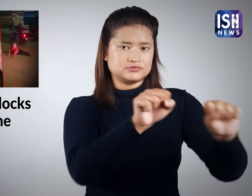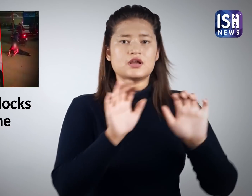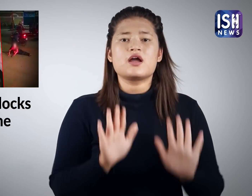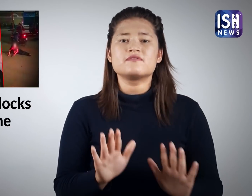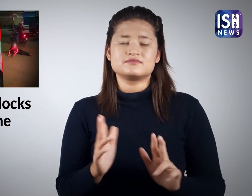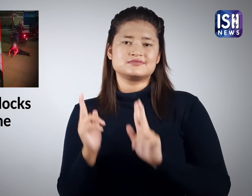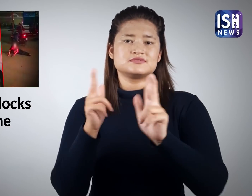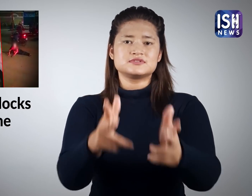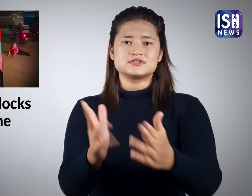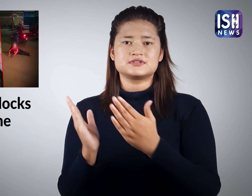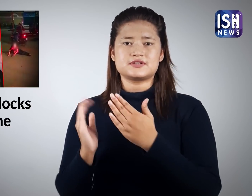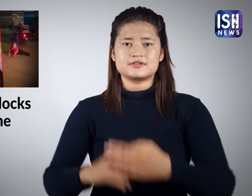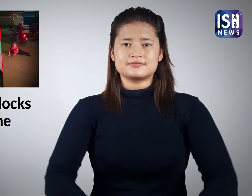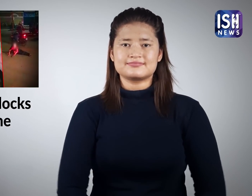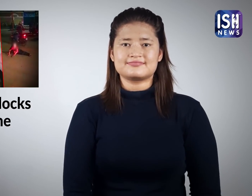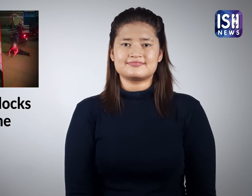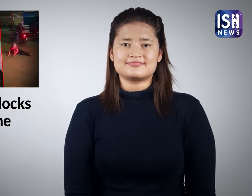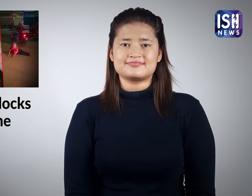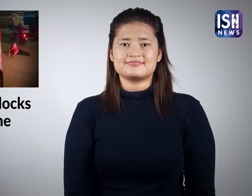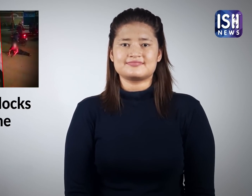करेंगे। झाल